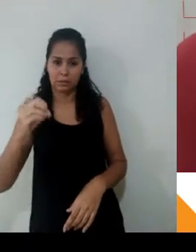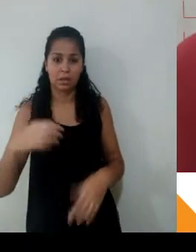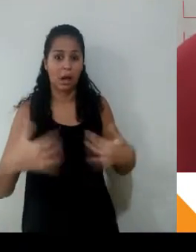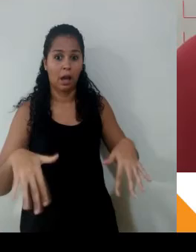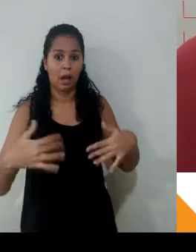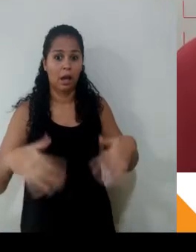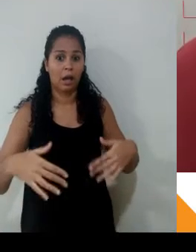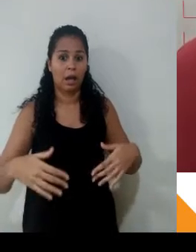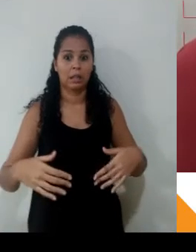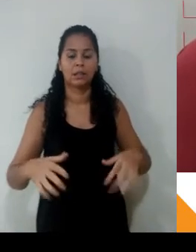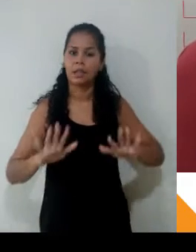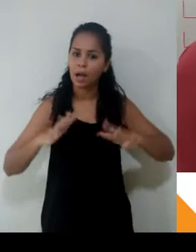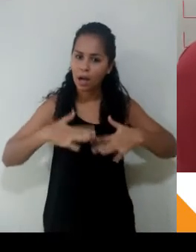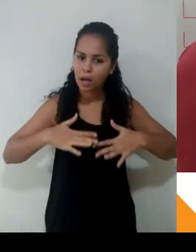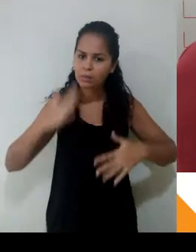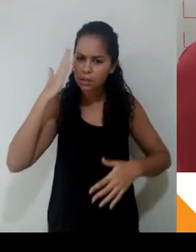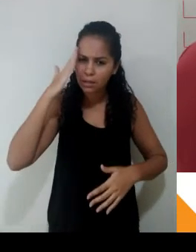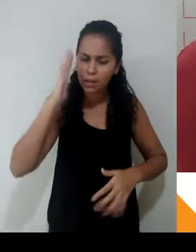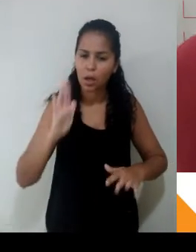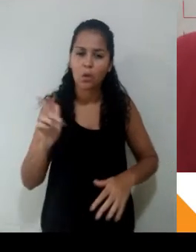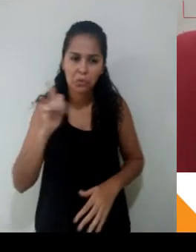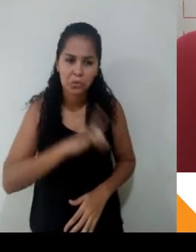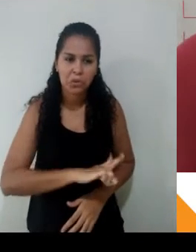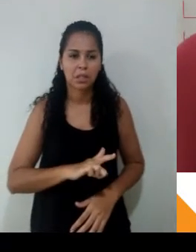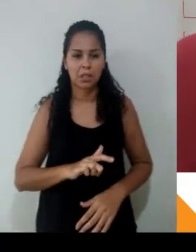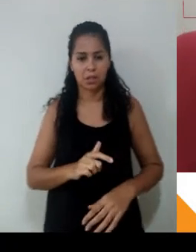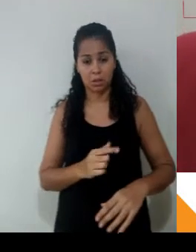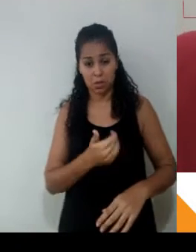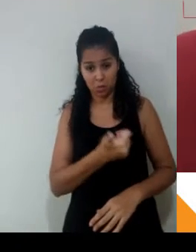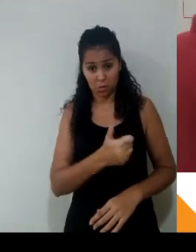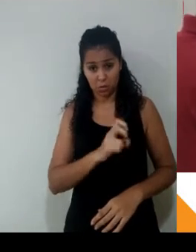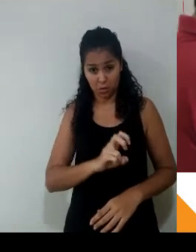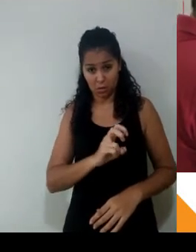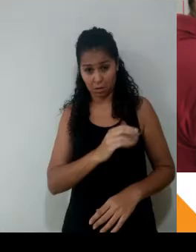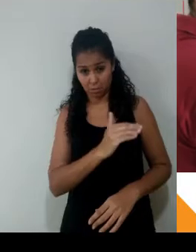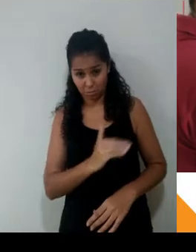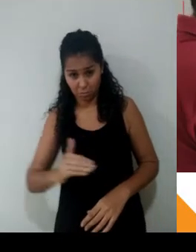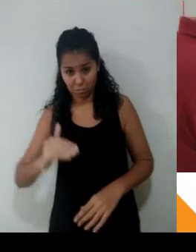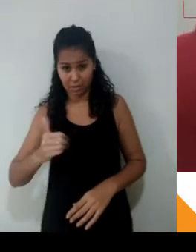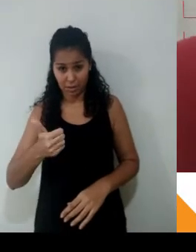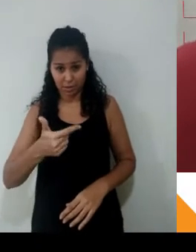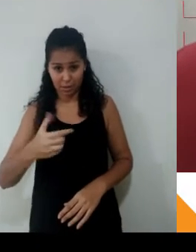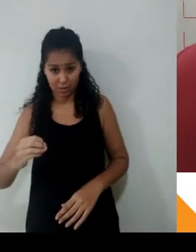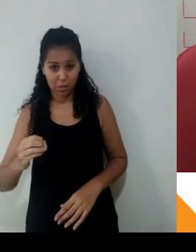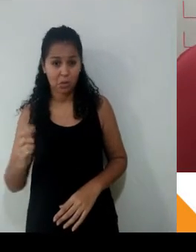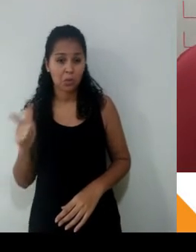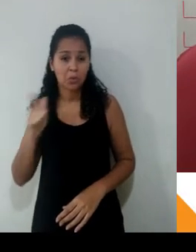cento e vinte, do quinze pro cento e vinte, eu tenho uma multiplicidade interessante também. Ó, é vezes